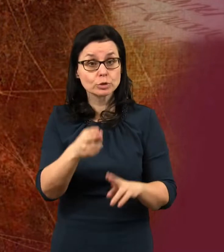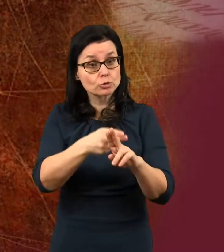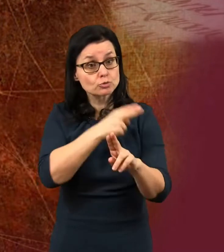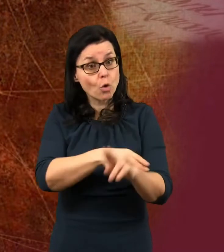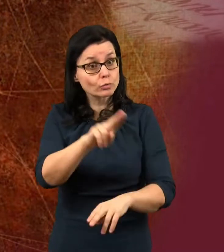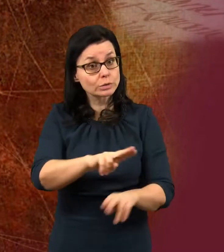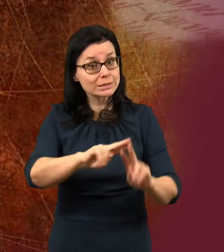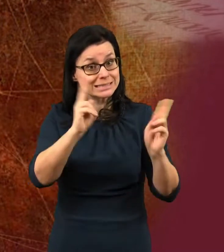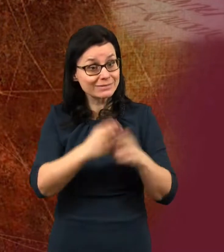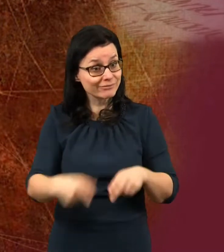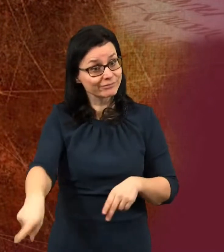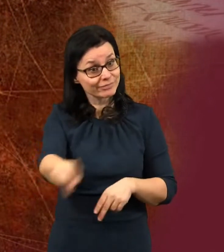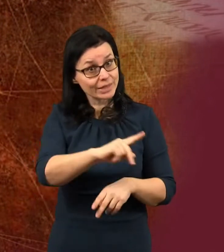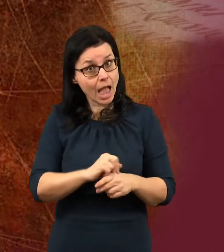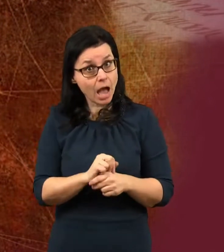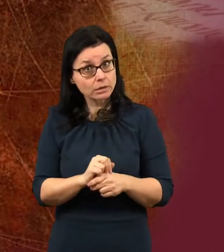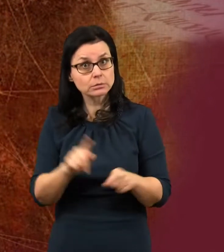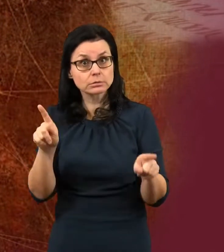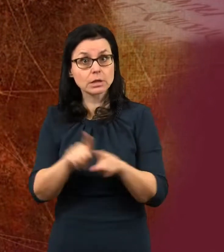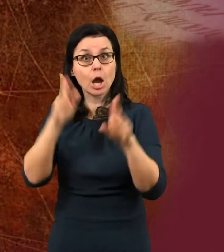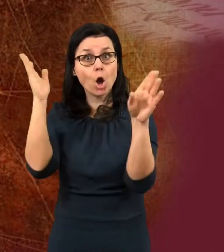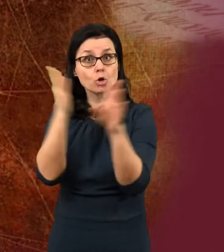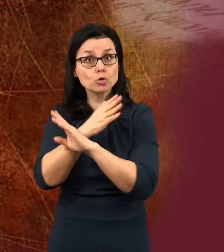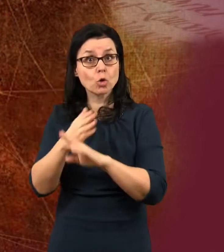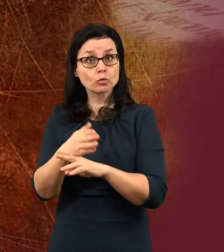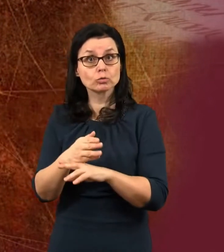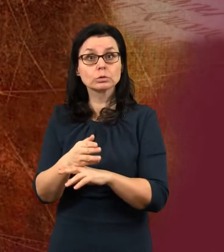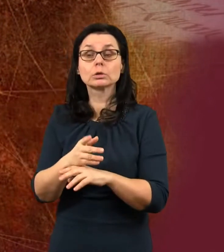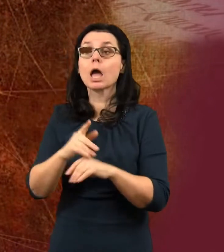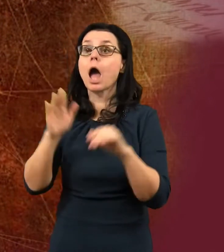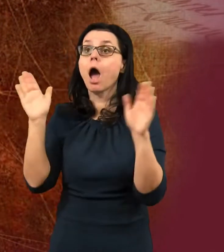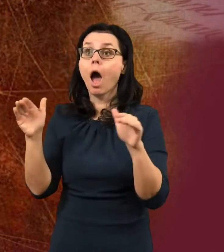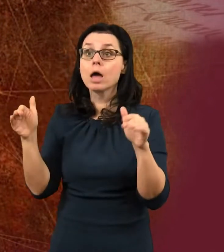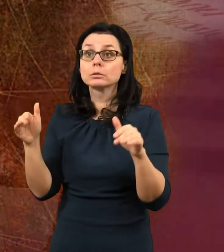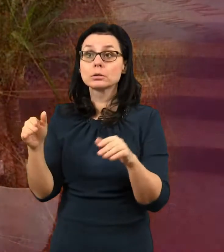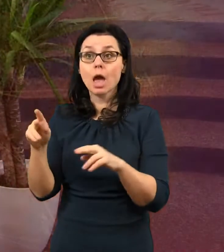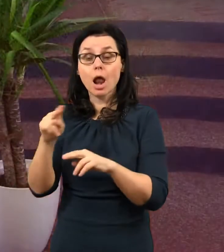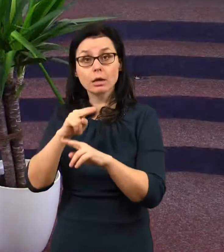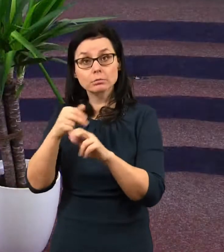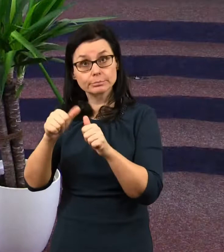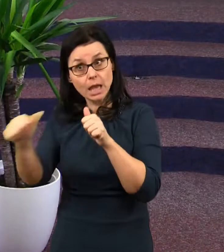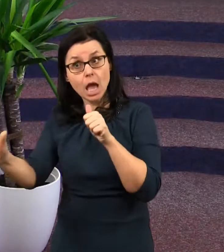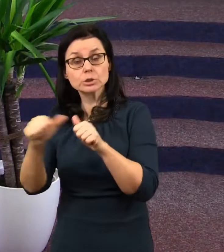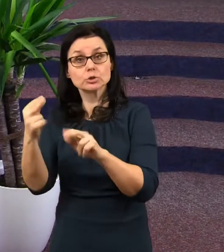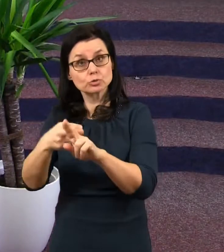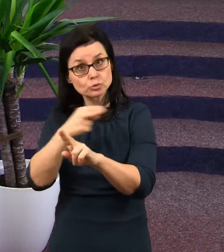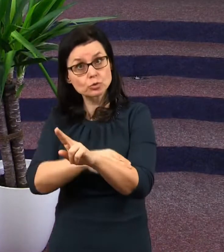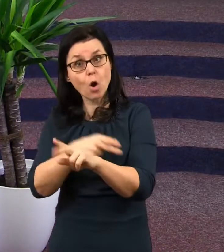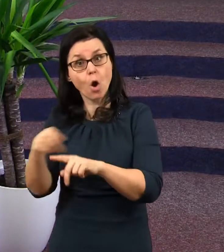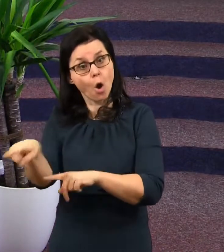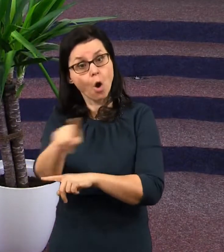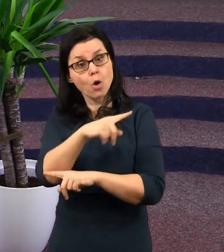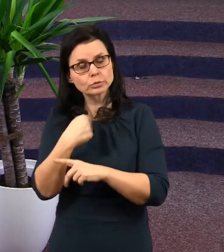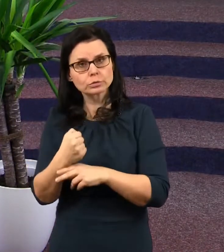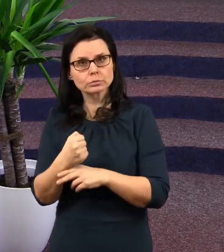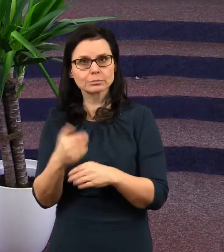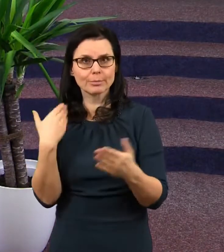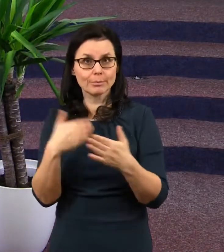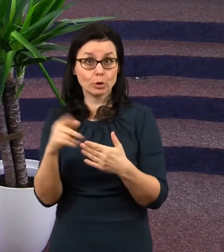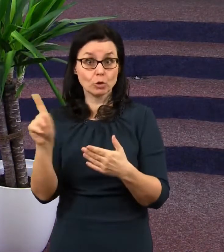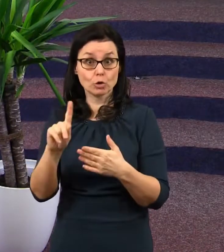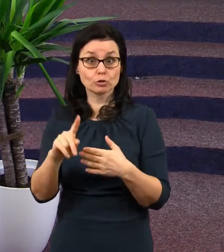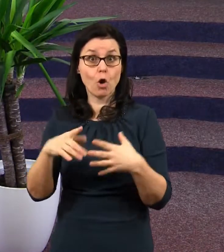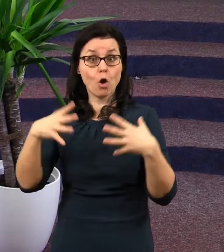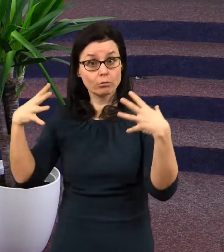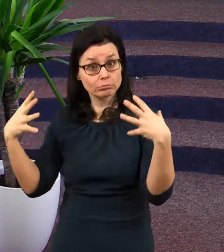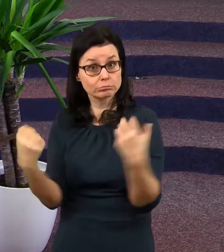Nevíte, že budeme soudit anděli? Takže vykoupení mají dostat k